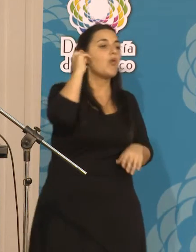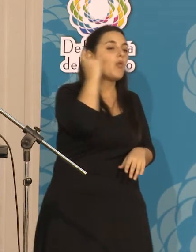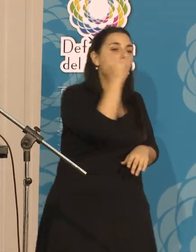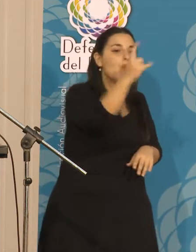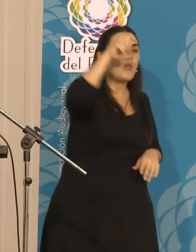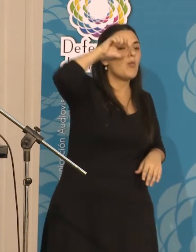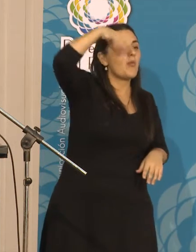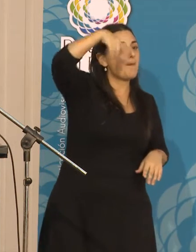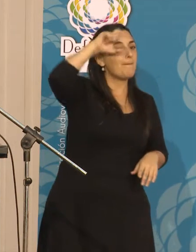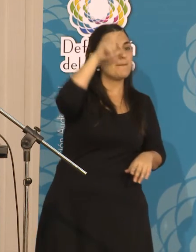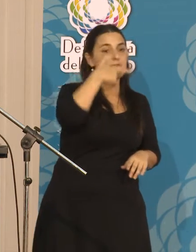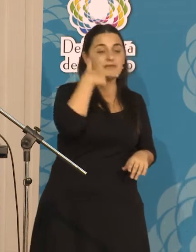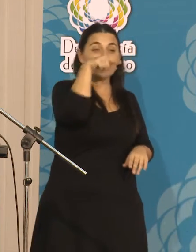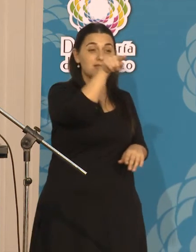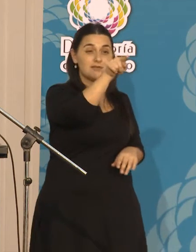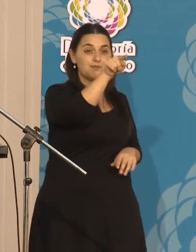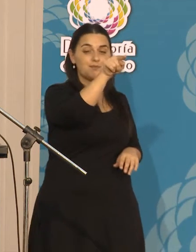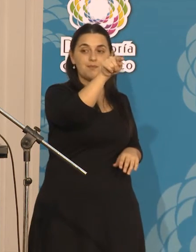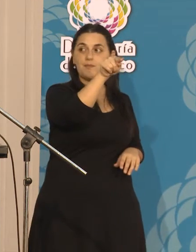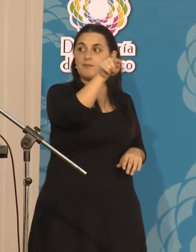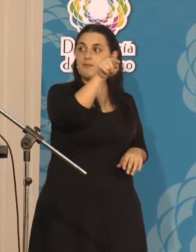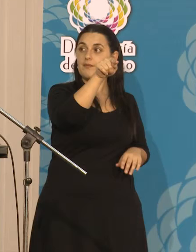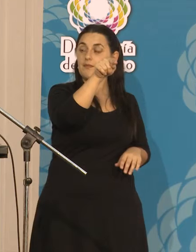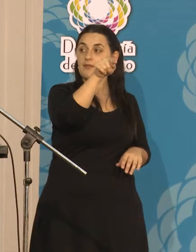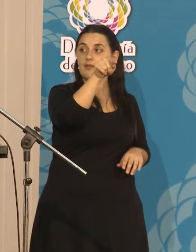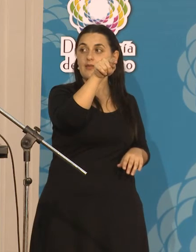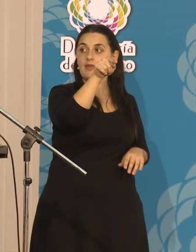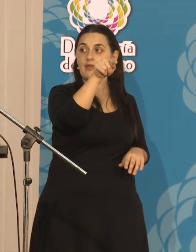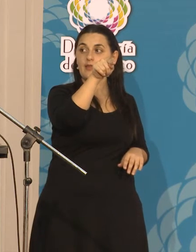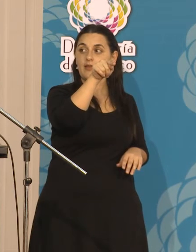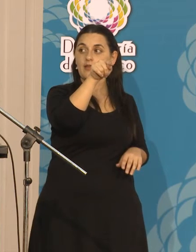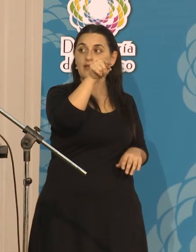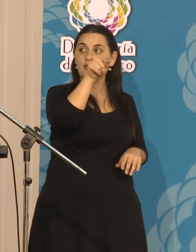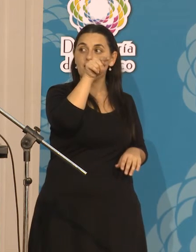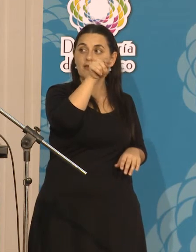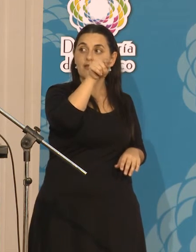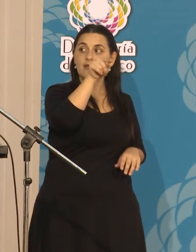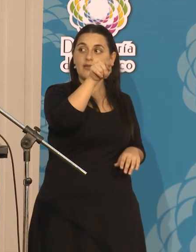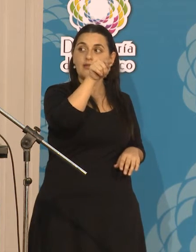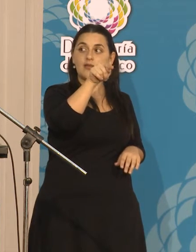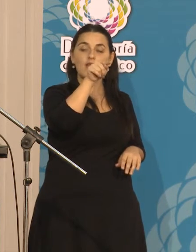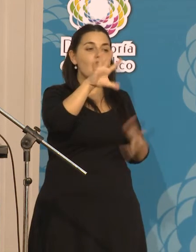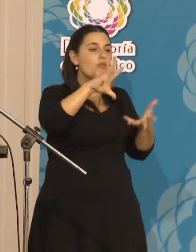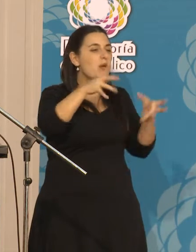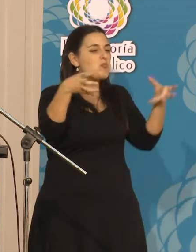350 kilómetros, hay un riacho porteño que se le dice,